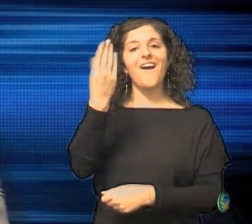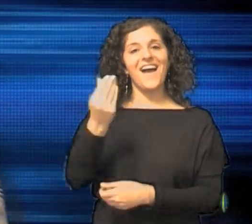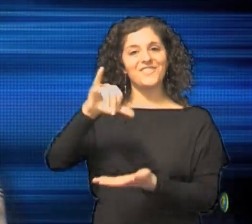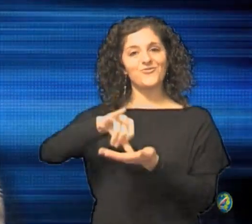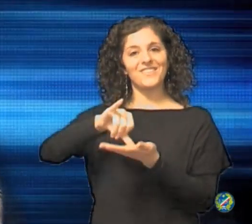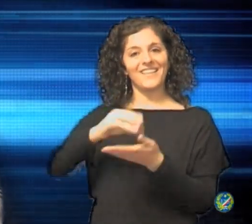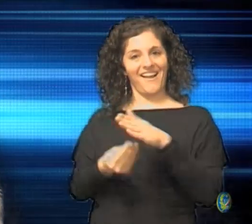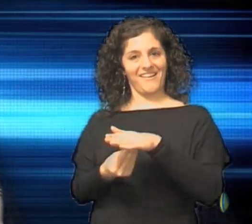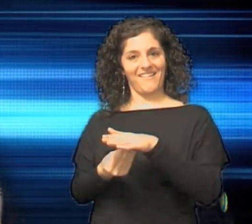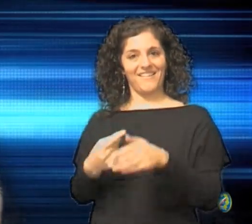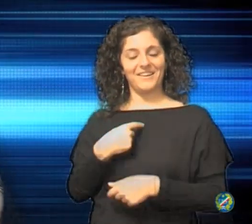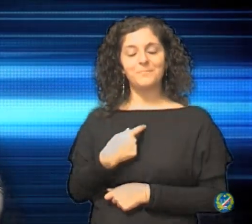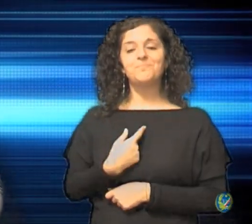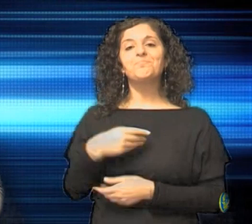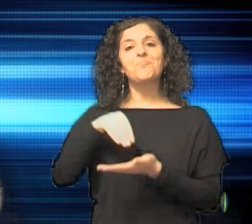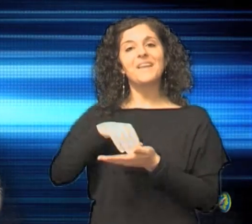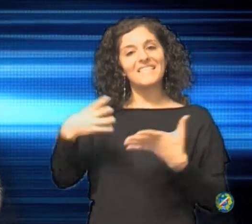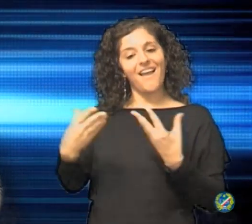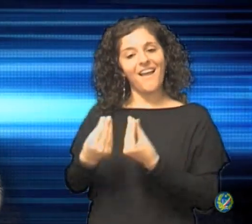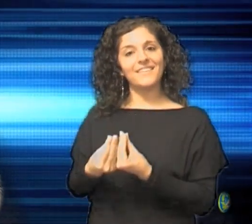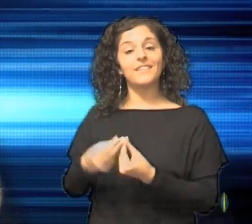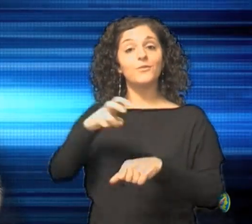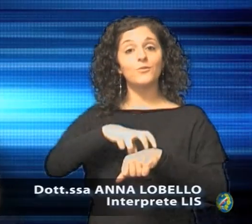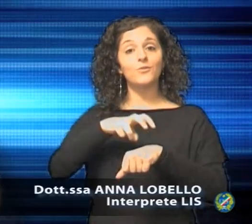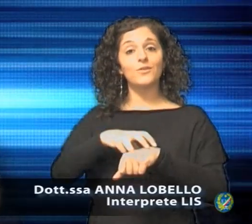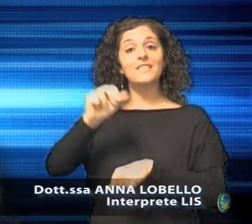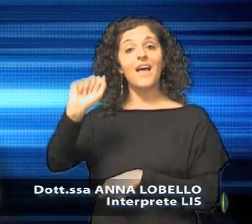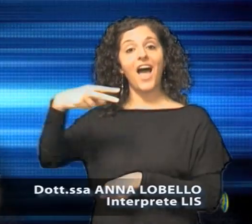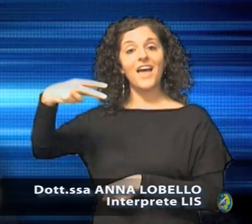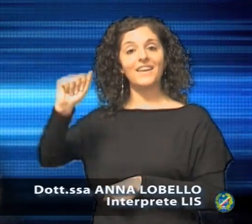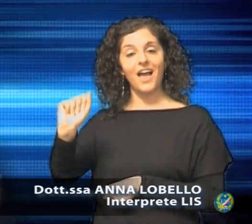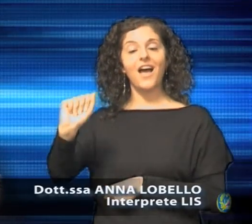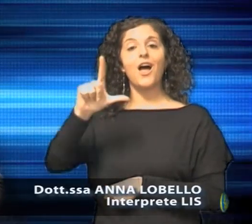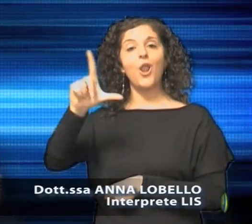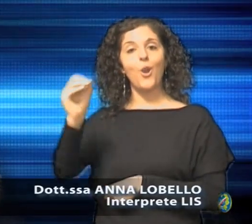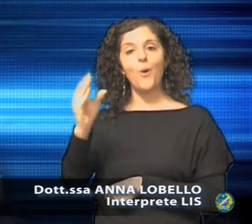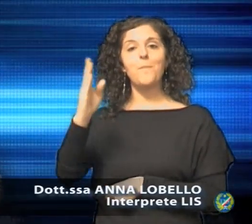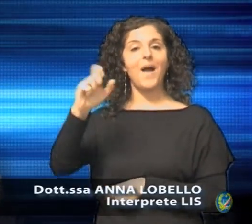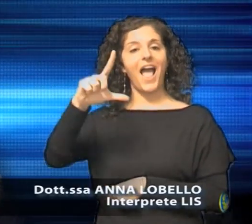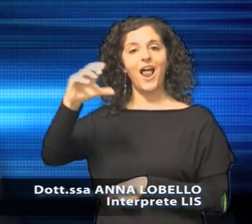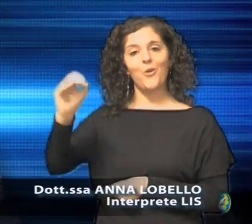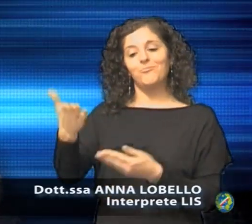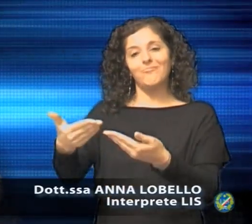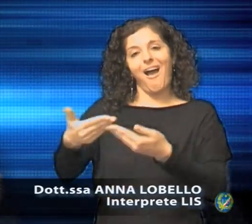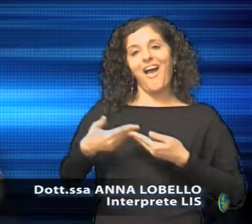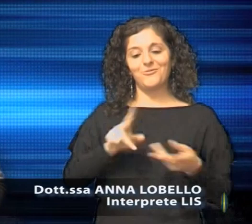con me la dottoressa Anna Lobello che mi aiuterà in qualità di interprete.